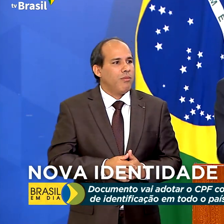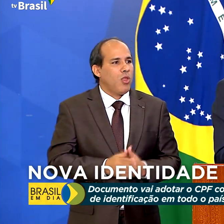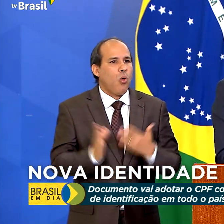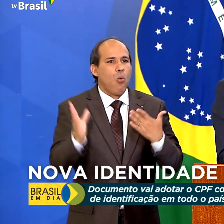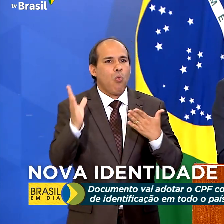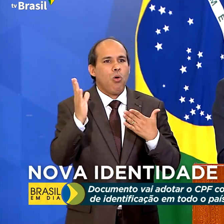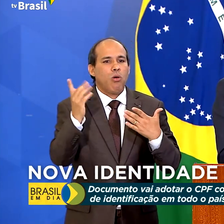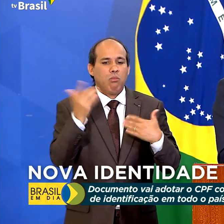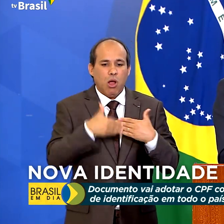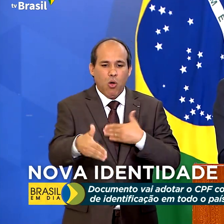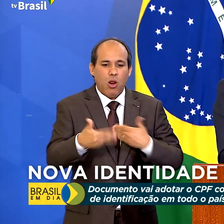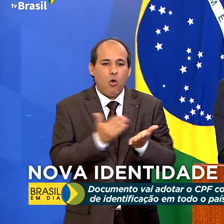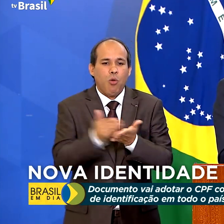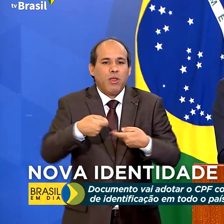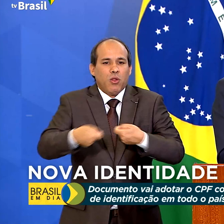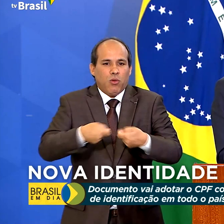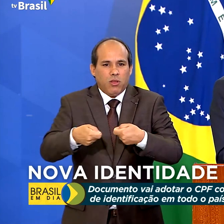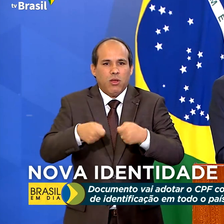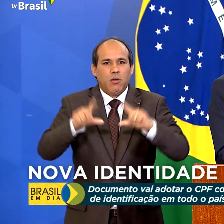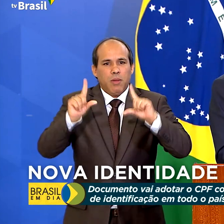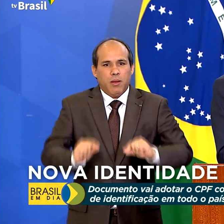solucionada a partir do próximo dia 7,